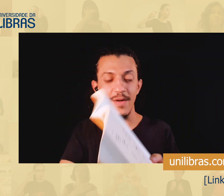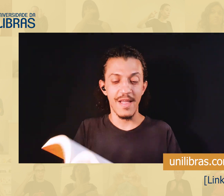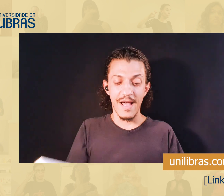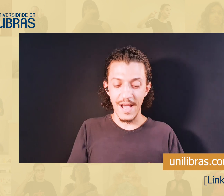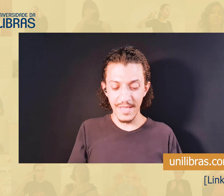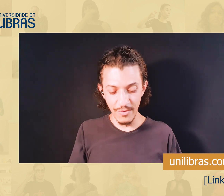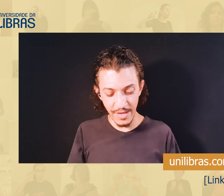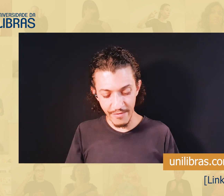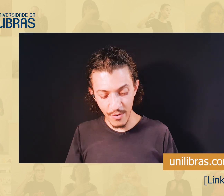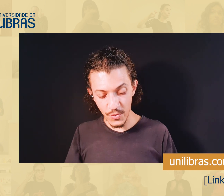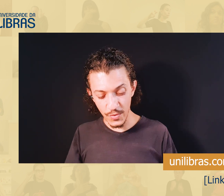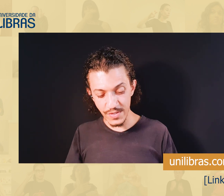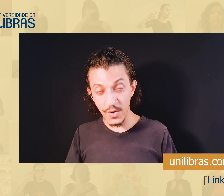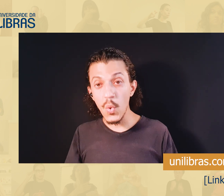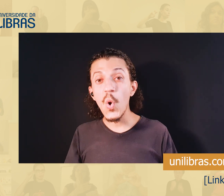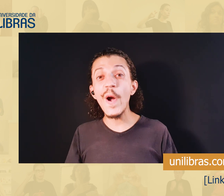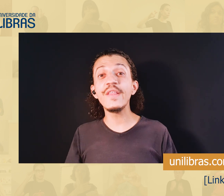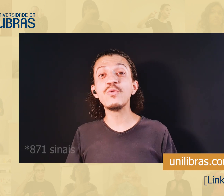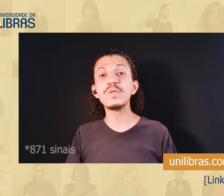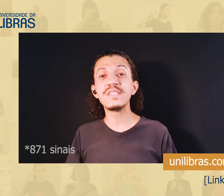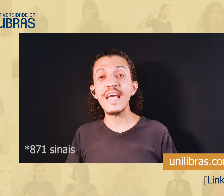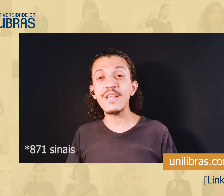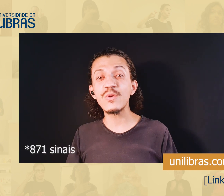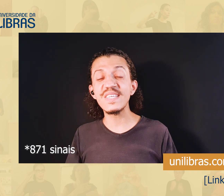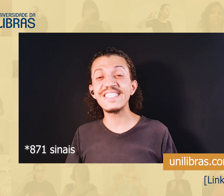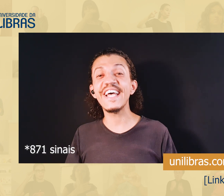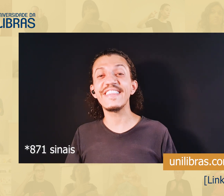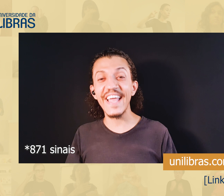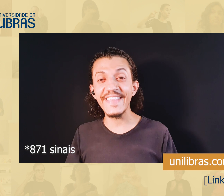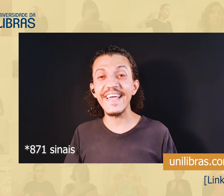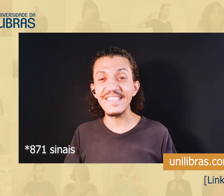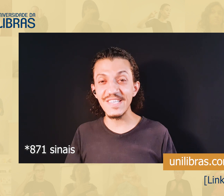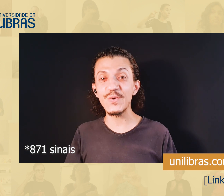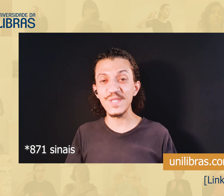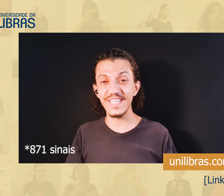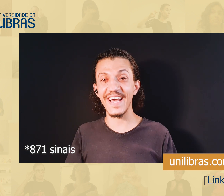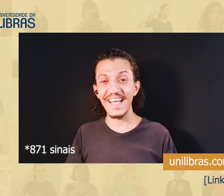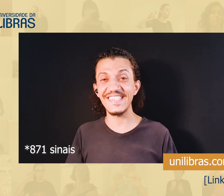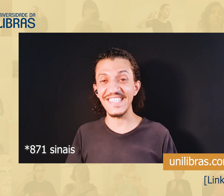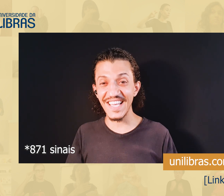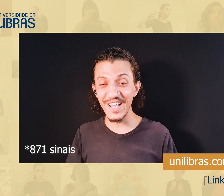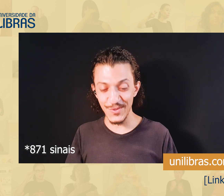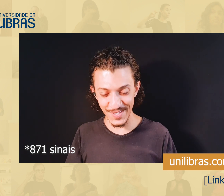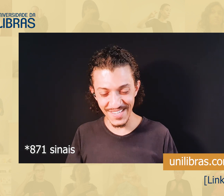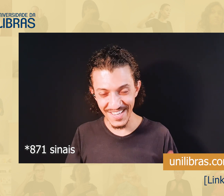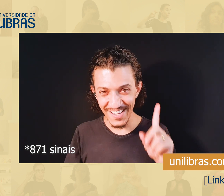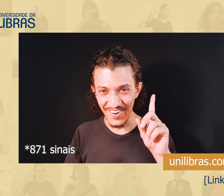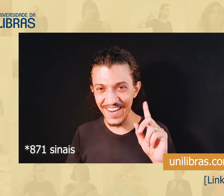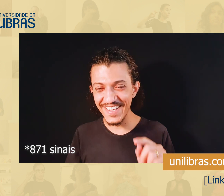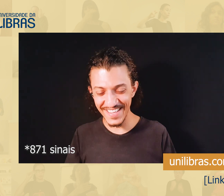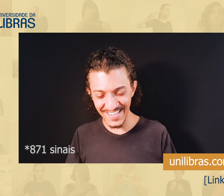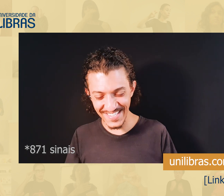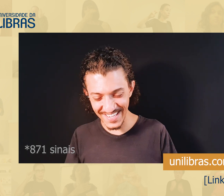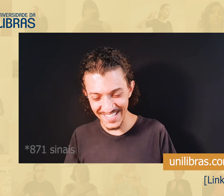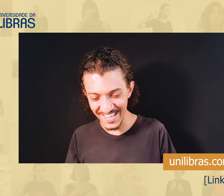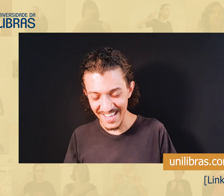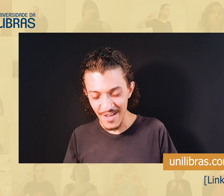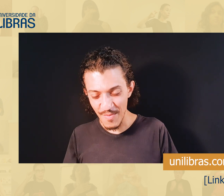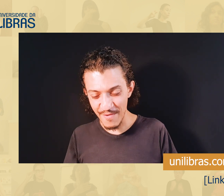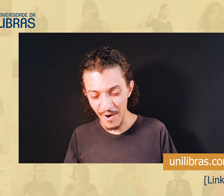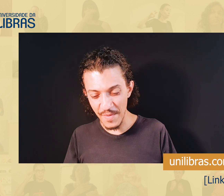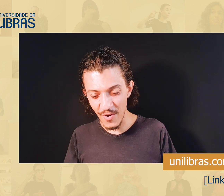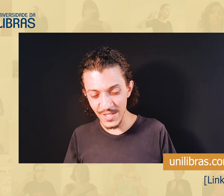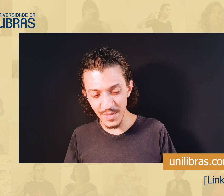Então, aqui no livro ao todo, são 875 sinais escritos, olha que interessante,